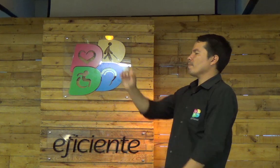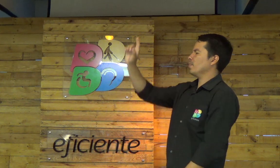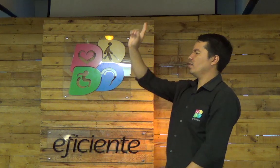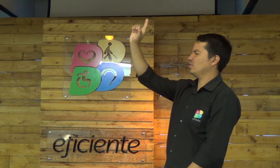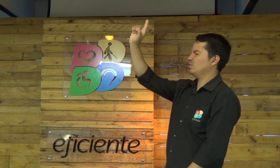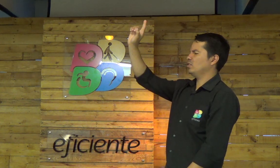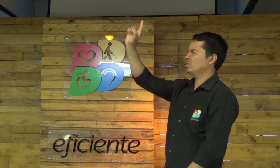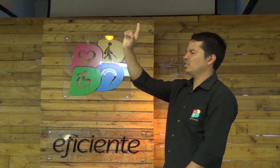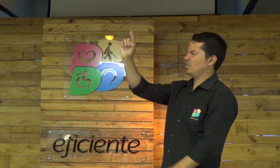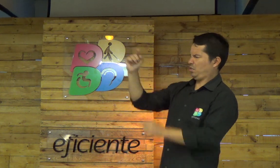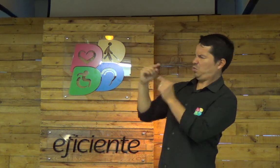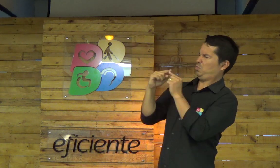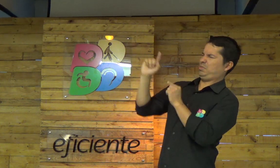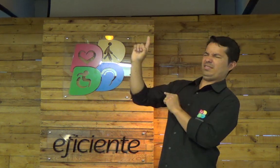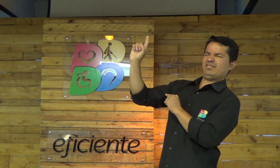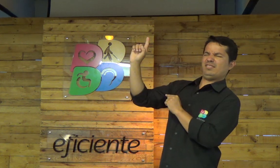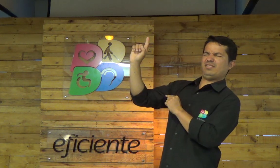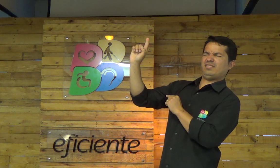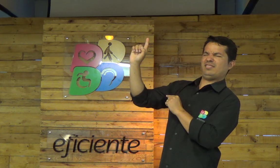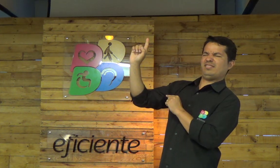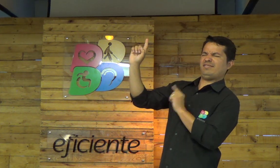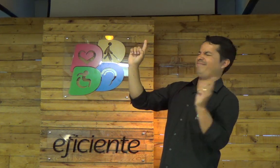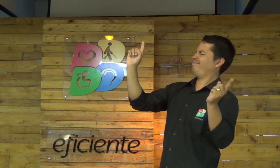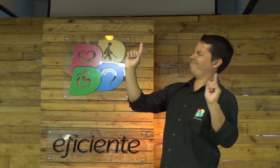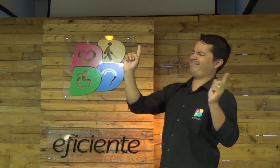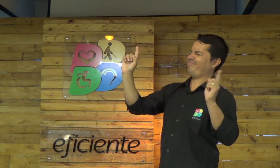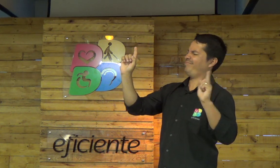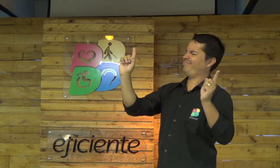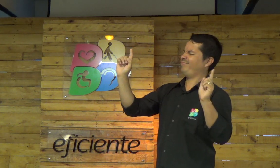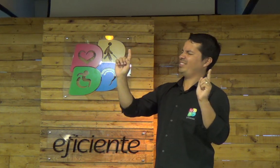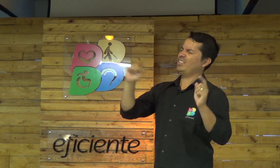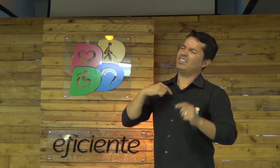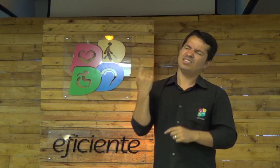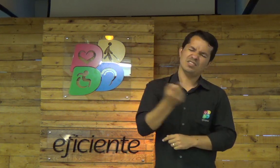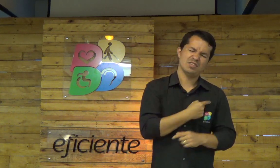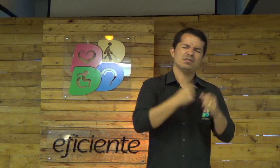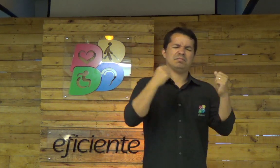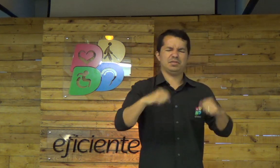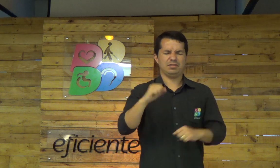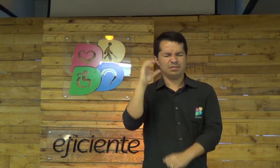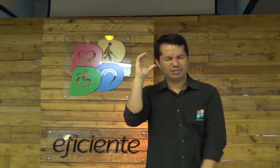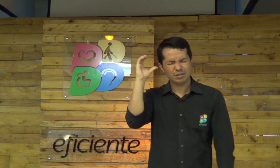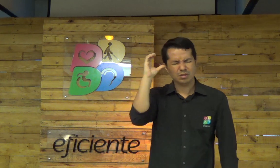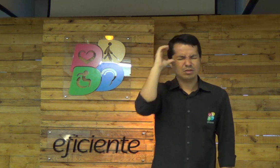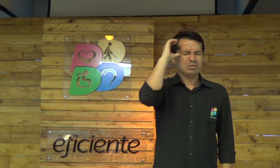servir a Deus. Isso combina com o Senhor? Não. então nós precisamos